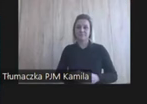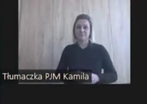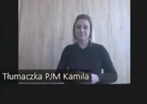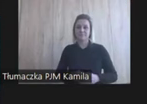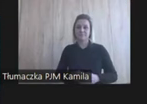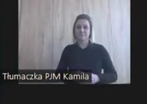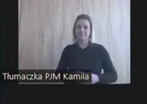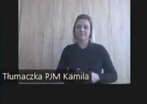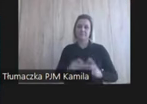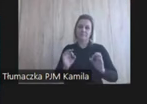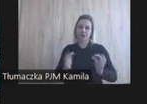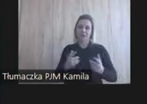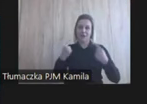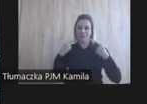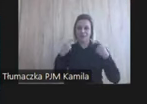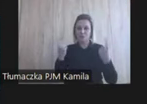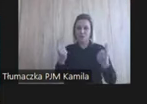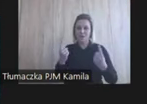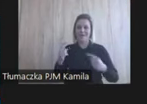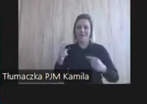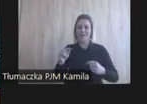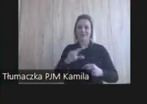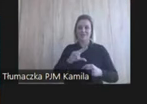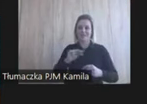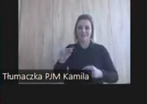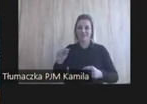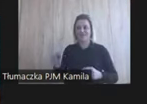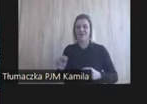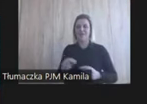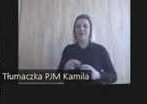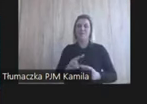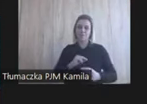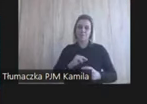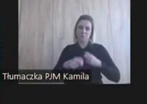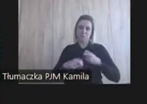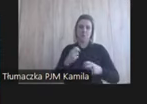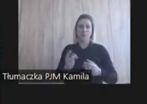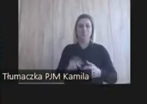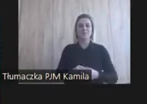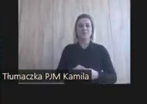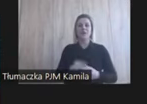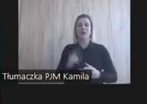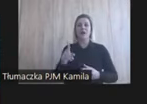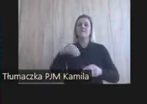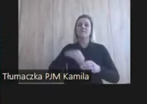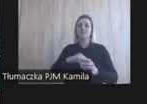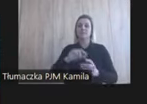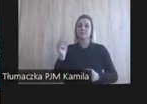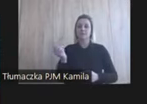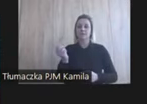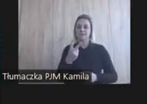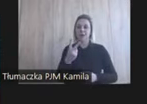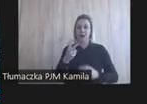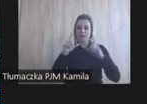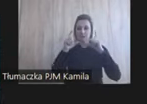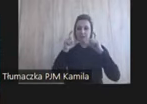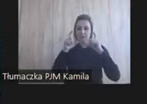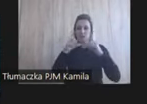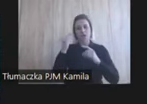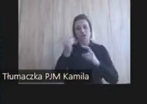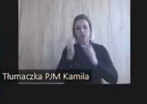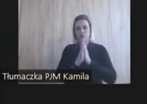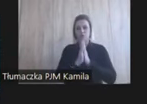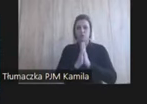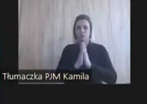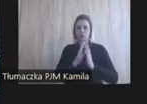Okej, no to wiecie, mamy teraz to łącze. I co jeszcze? Tam były dwa zdjęcia. To może jeszcze na chwileczkę Olga, bardzo proszę,